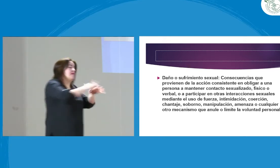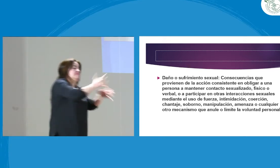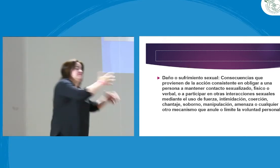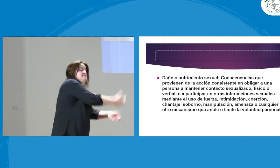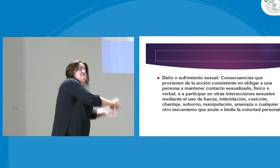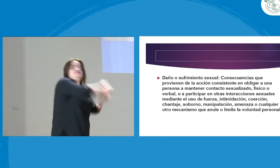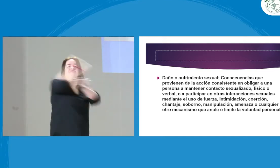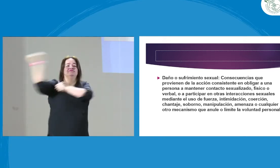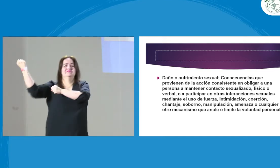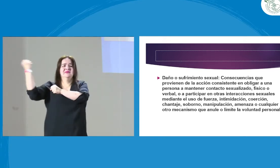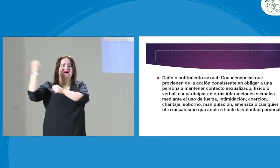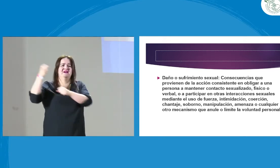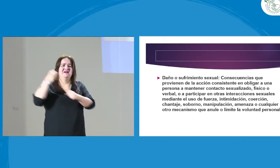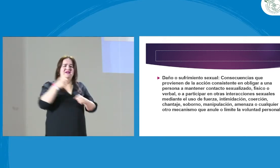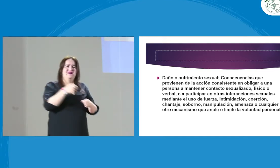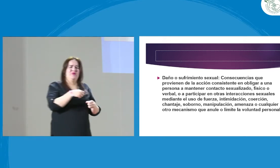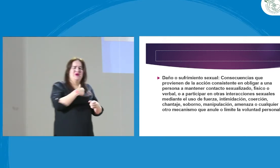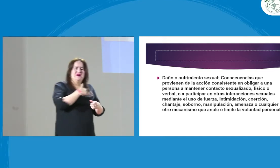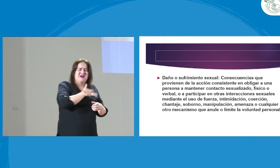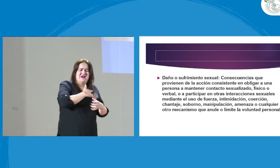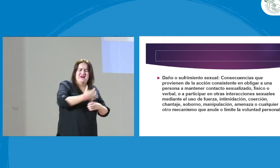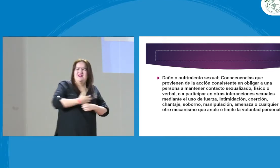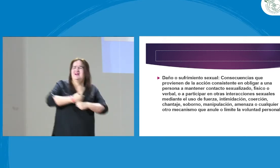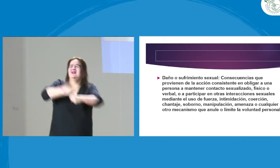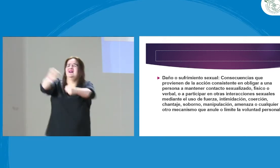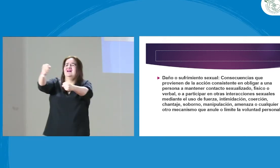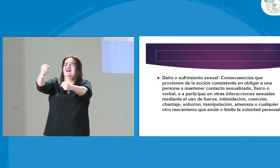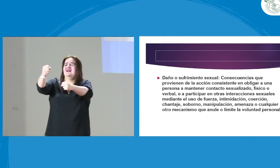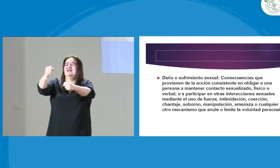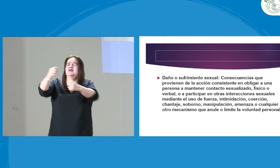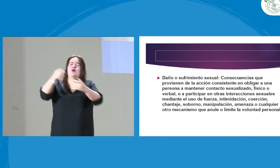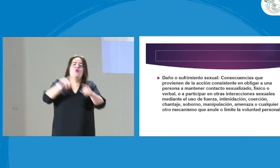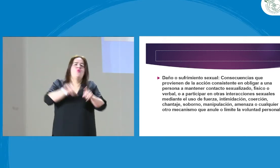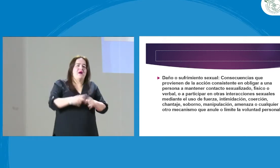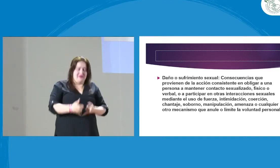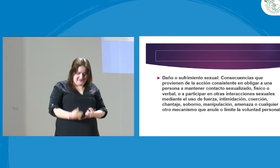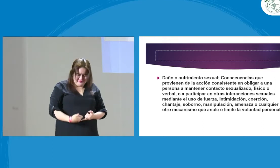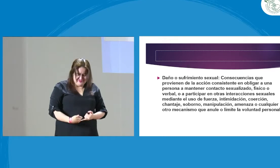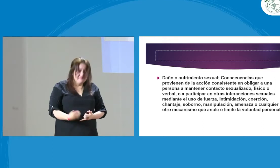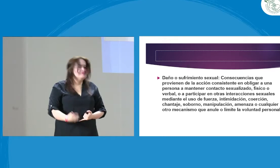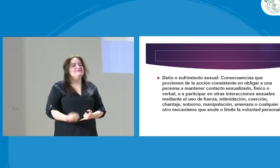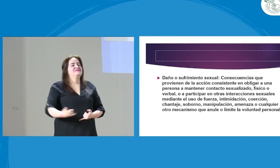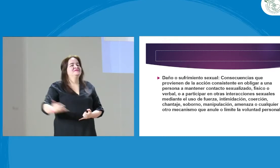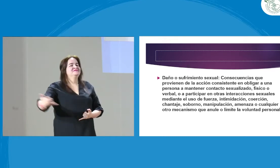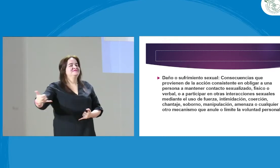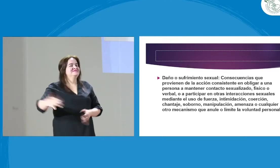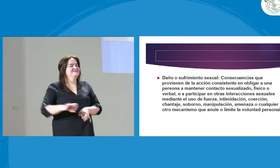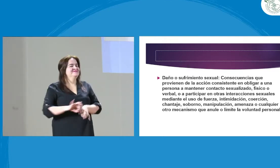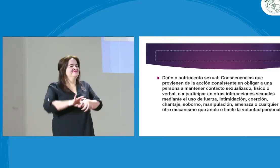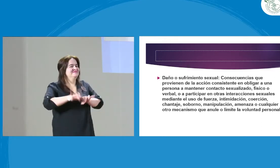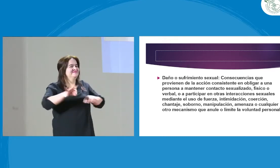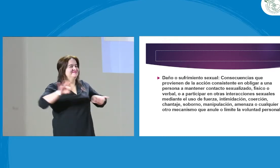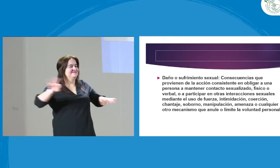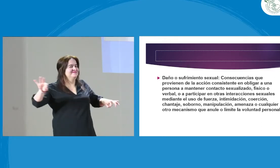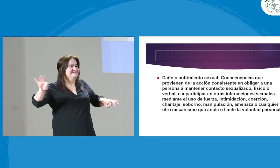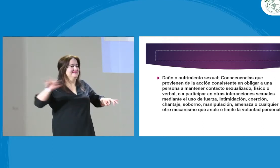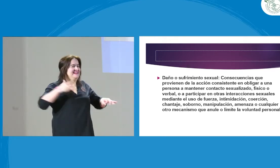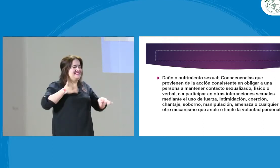Y cuando se tienen inconvenientes familiares, entonces las comisarías, las familias dicen, no, yo voy a pelear la custodia de ese niño.